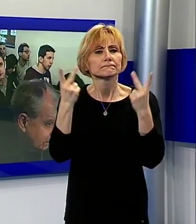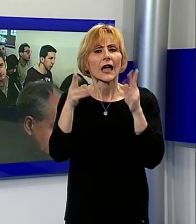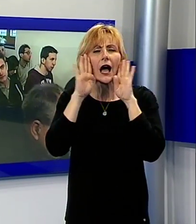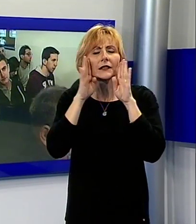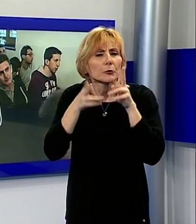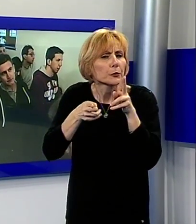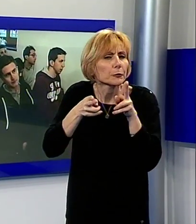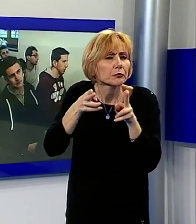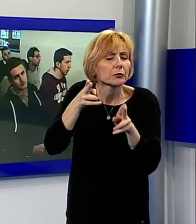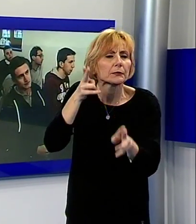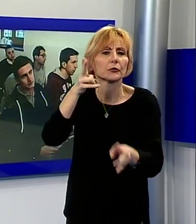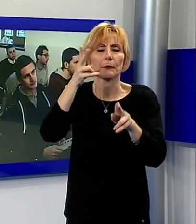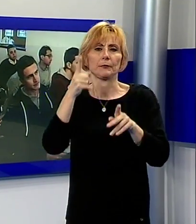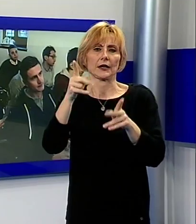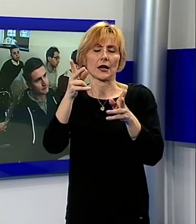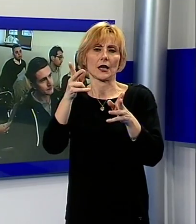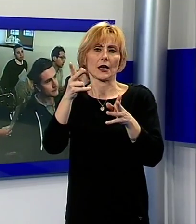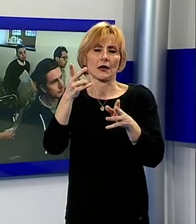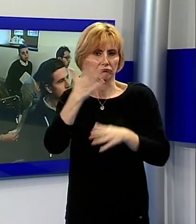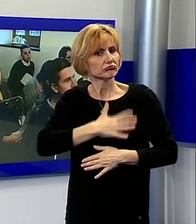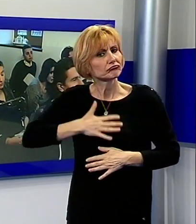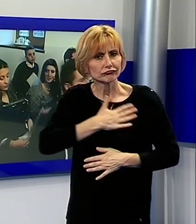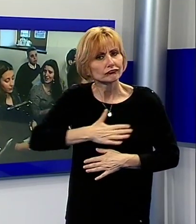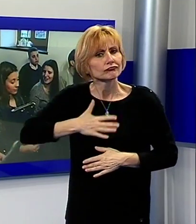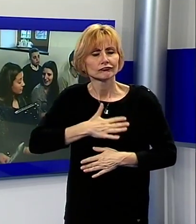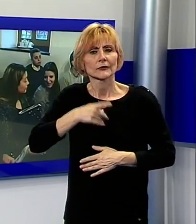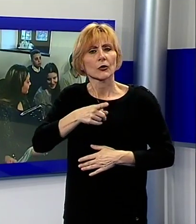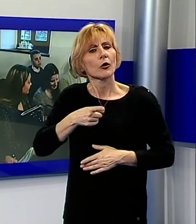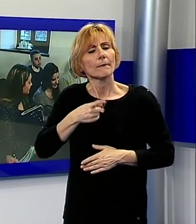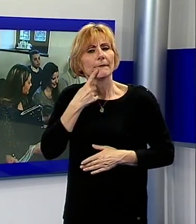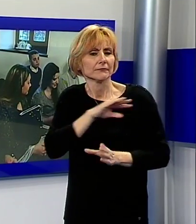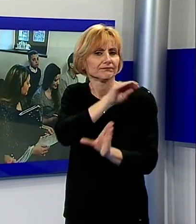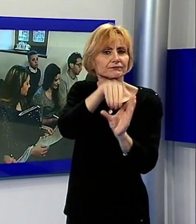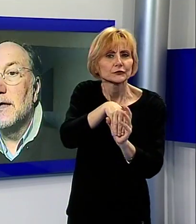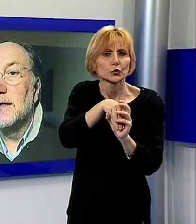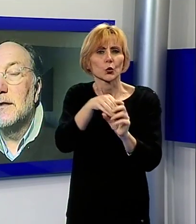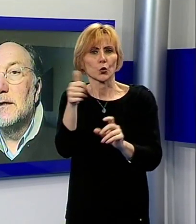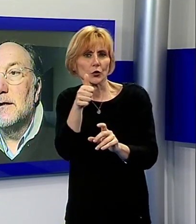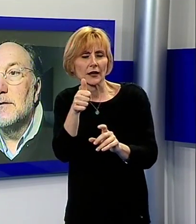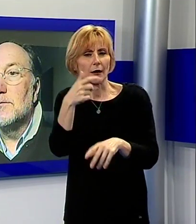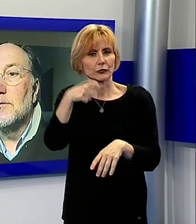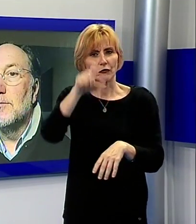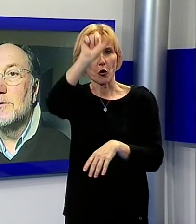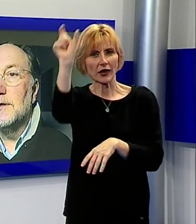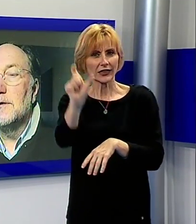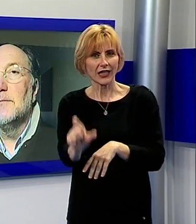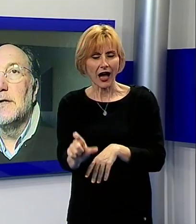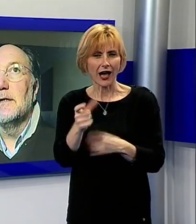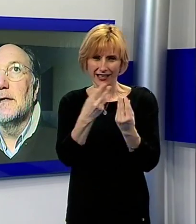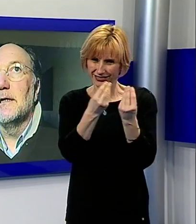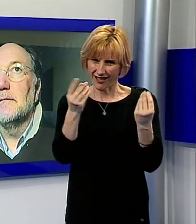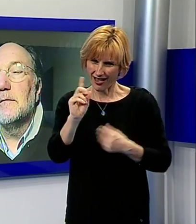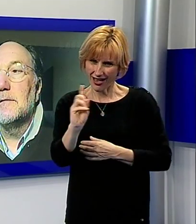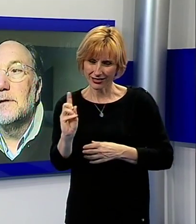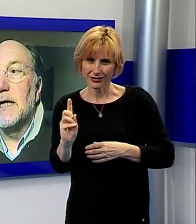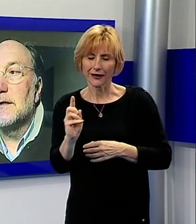'apprezzamento di far parte di una cosa unica perché in Italia non sono moltissime